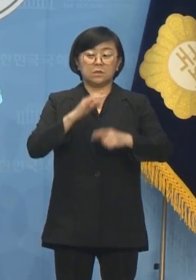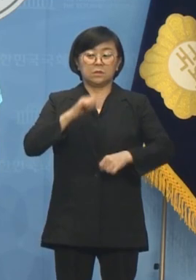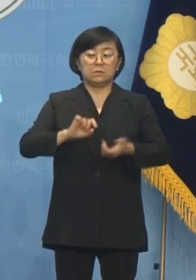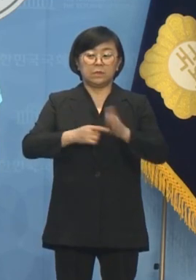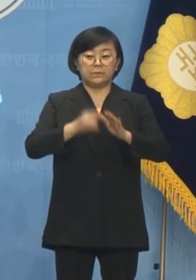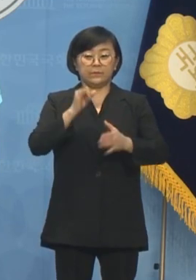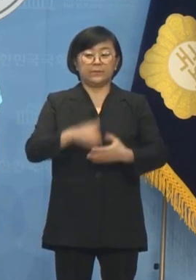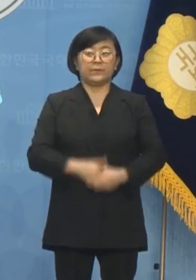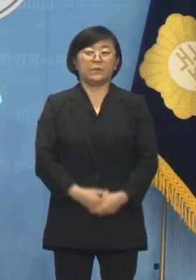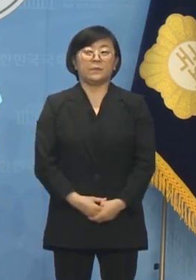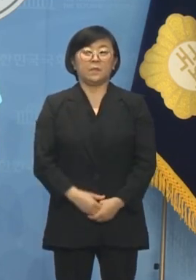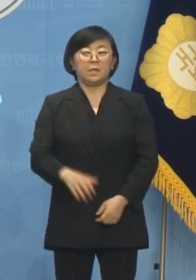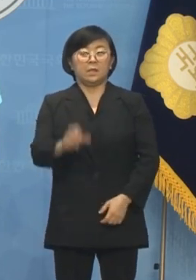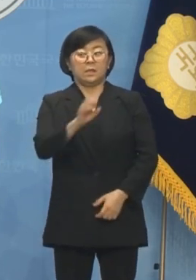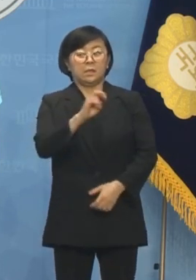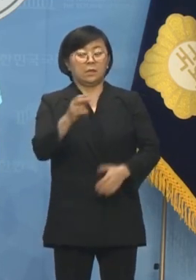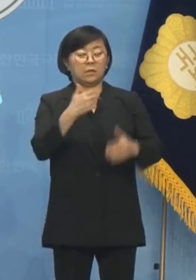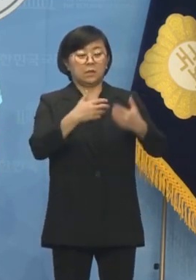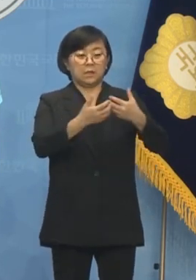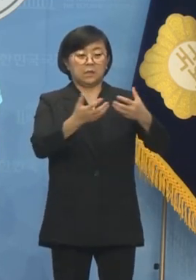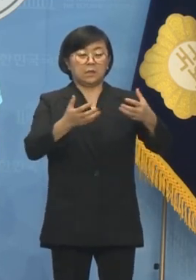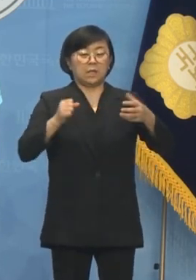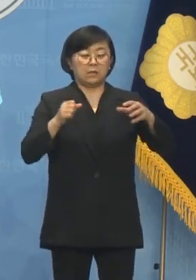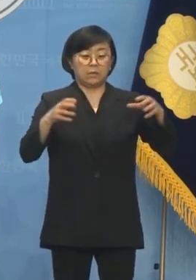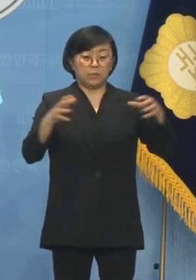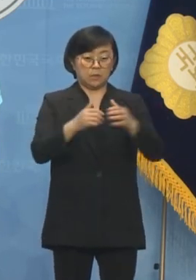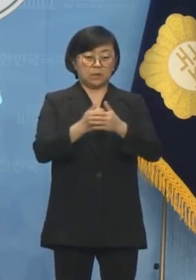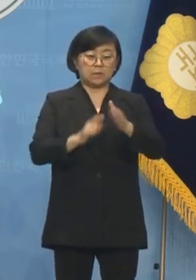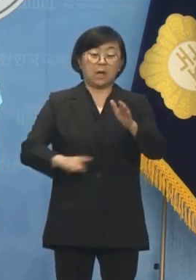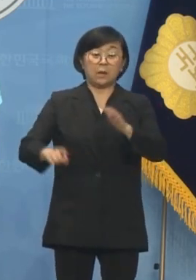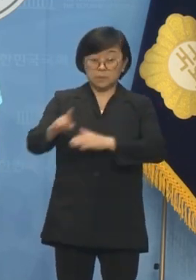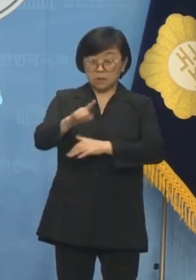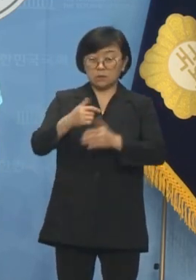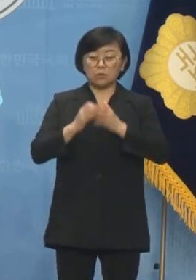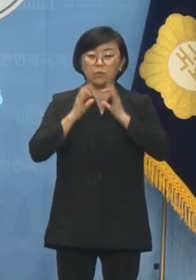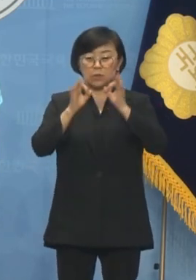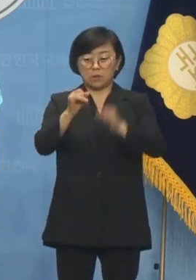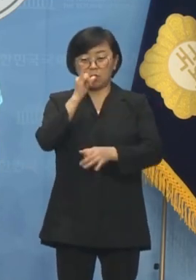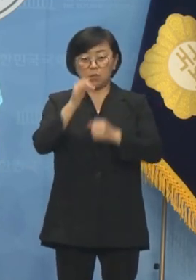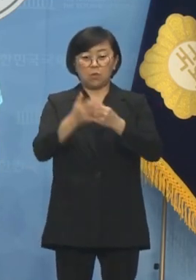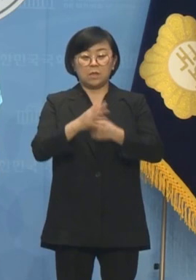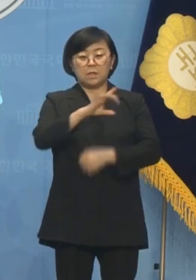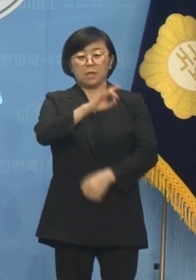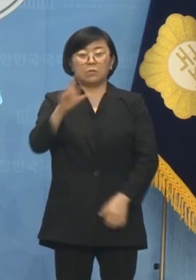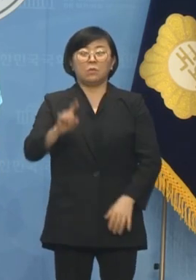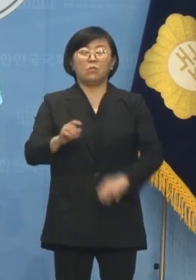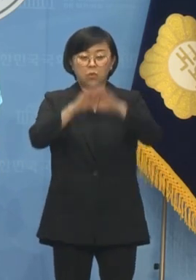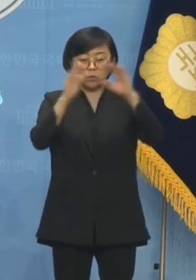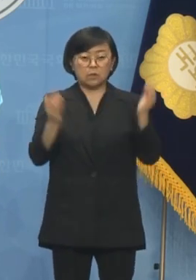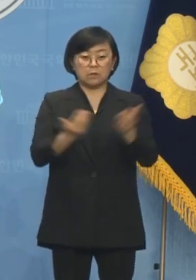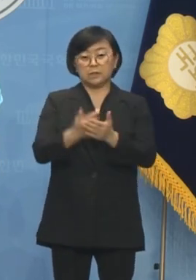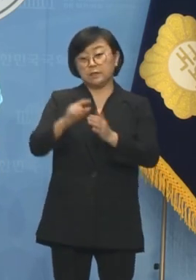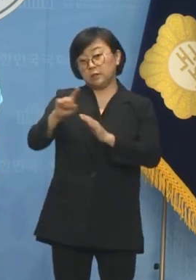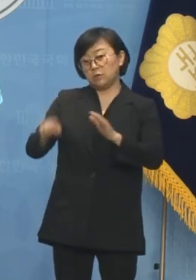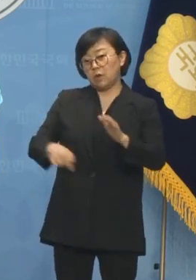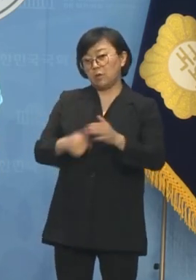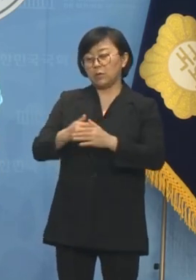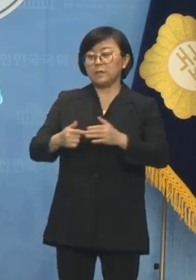야권의 단결이 필요할 때마다 가장 앞장서도 노력하고 때로는 모든 것을 뒤로하고